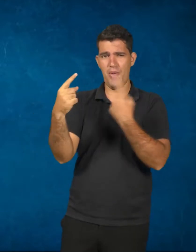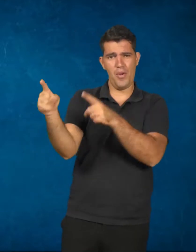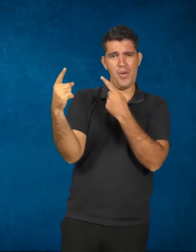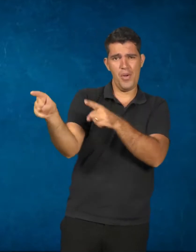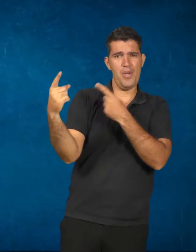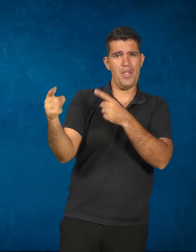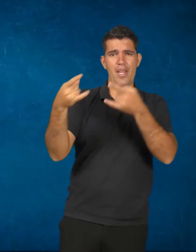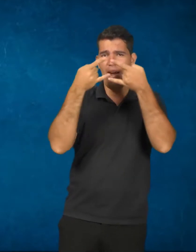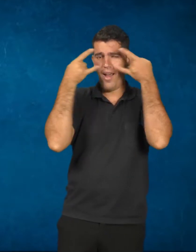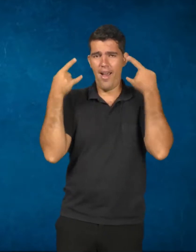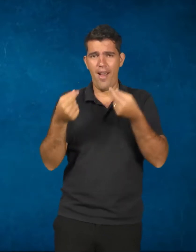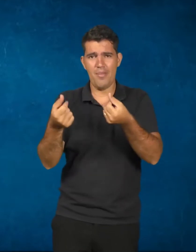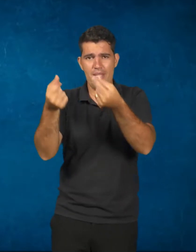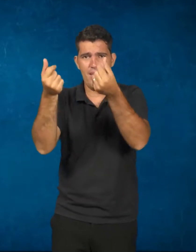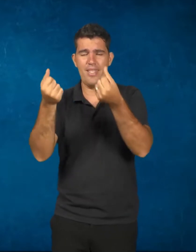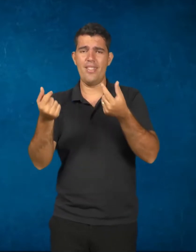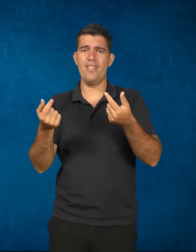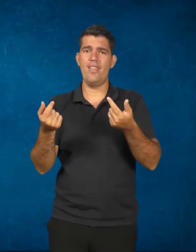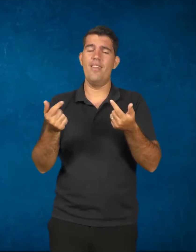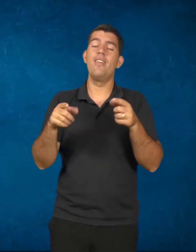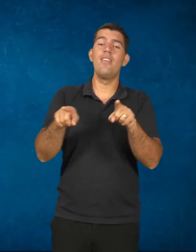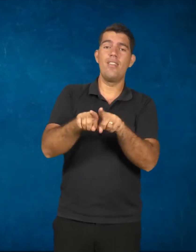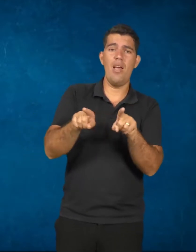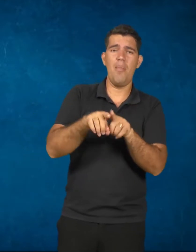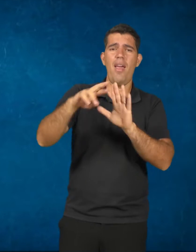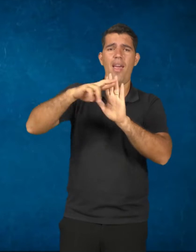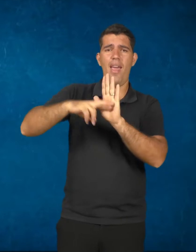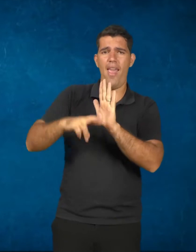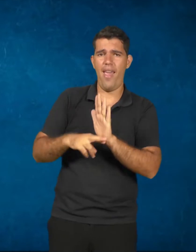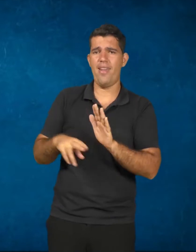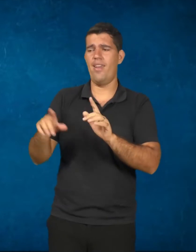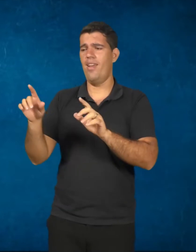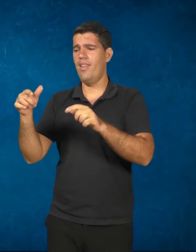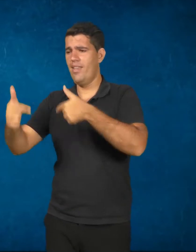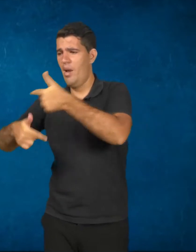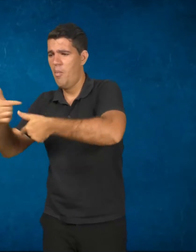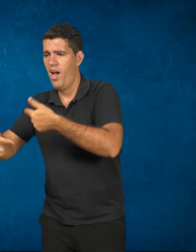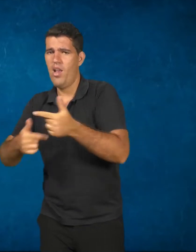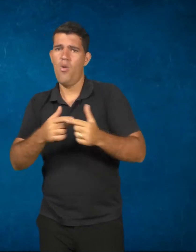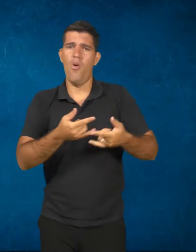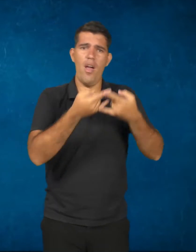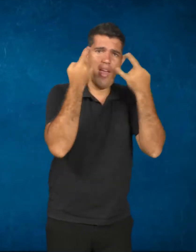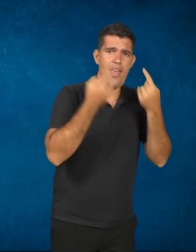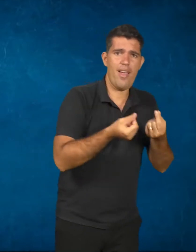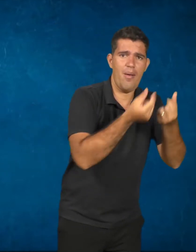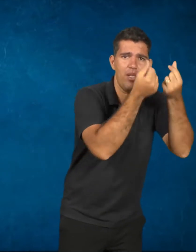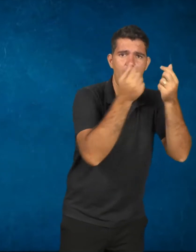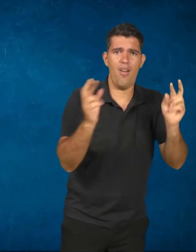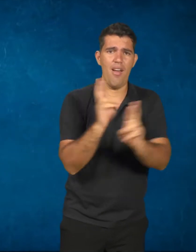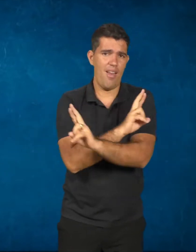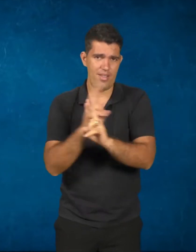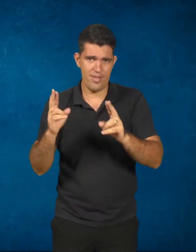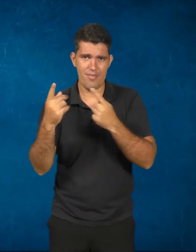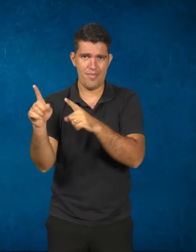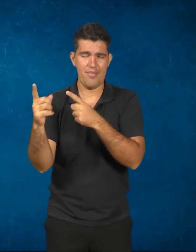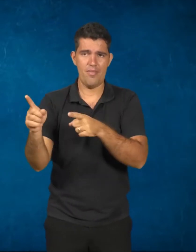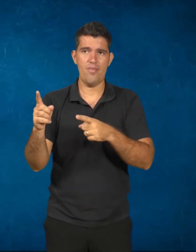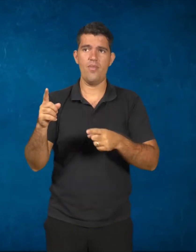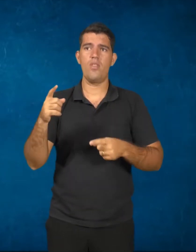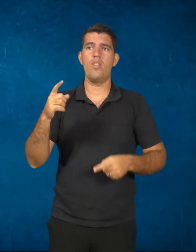e às condições implícitas nas relações entre o trabalho e o capital. Veremos. Então, Karl Marx, ele criou